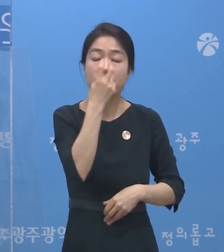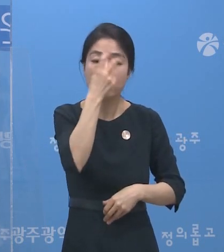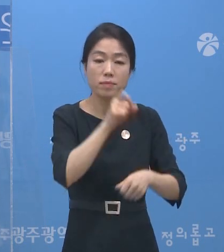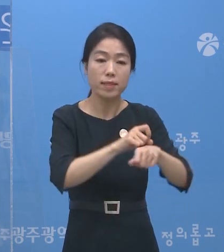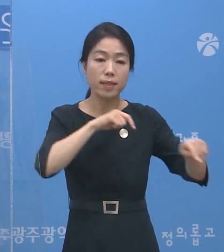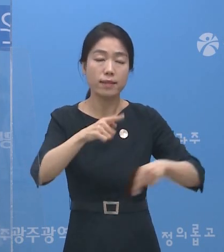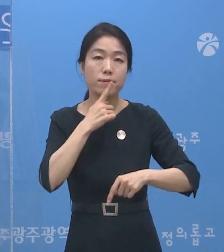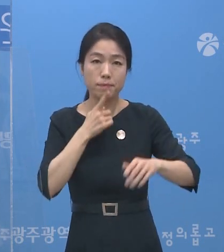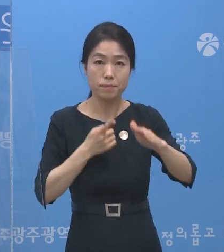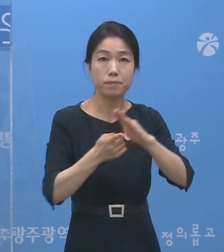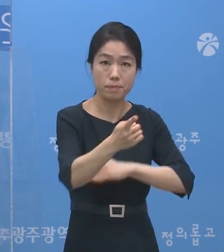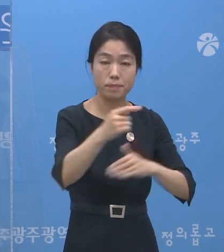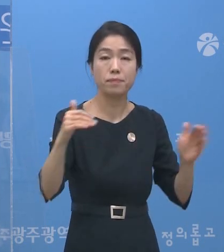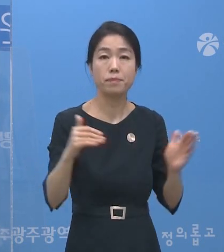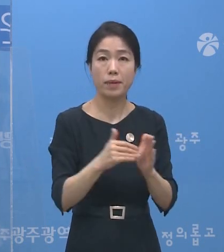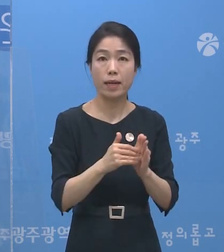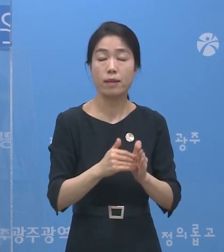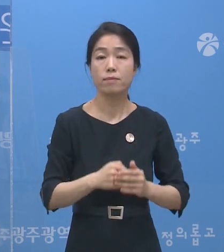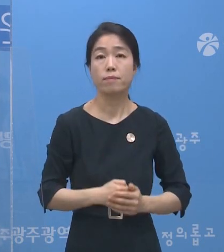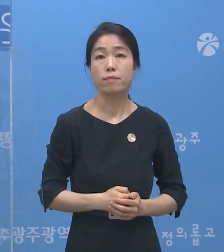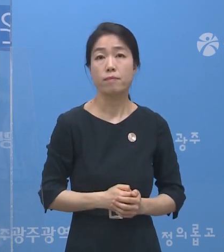행정명령을 내렸습니다.